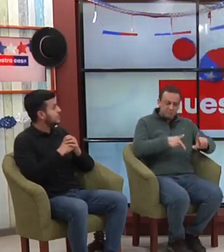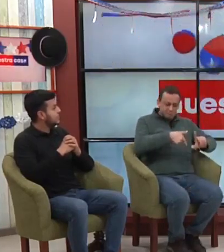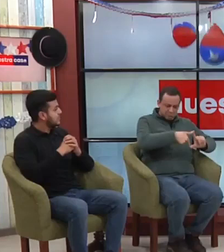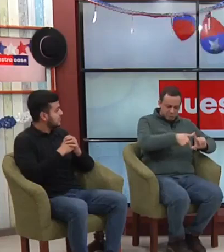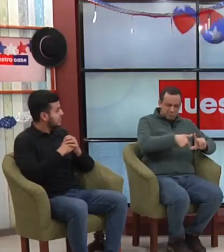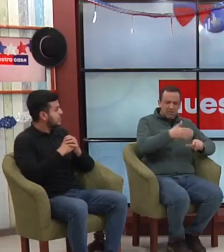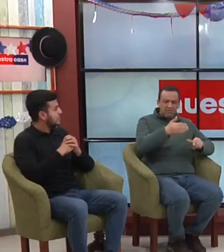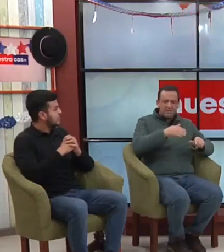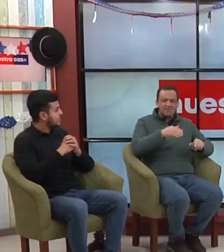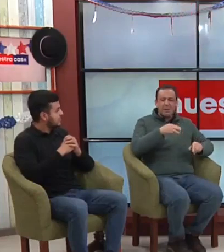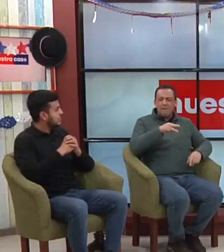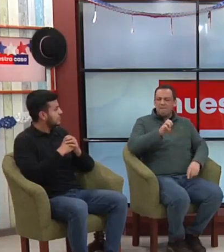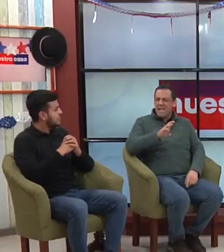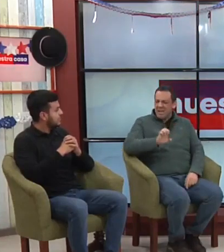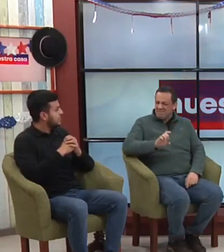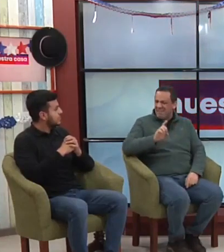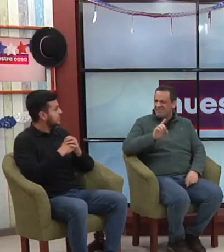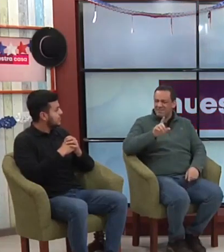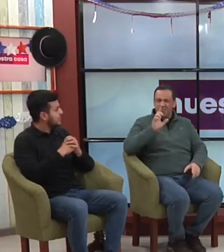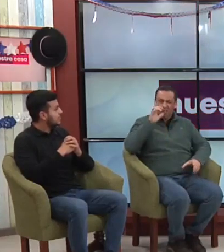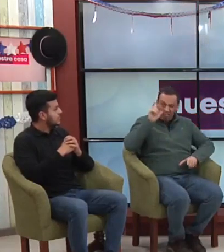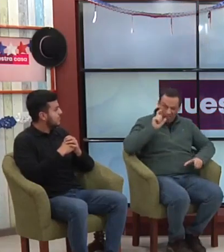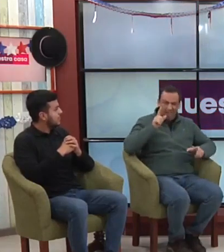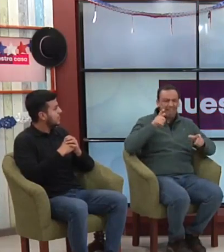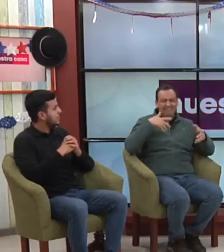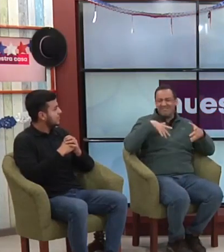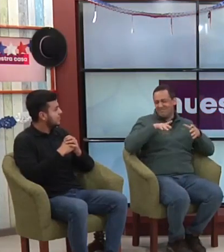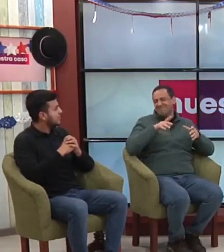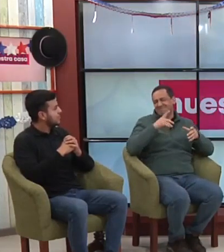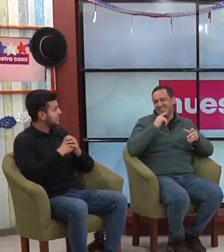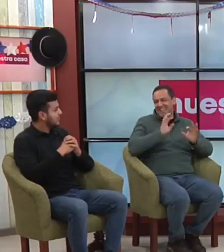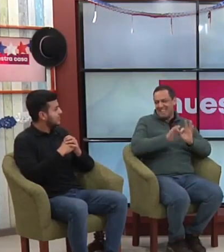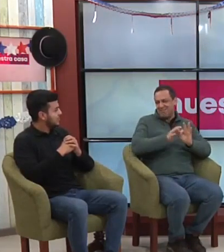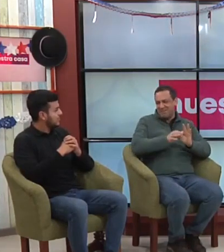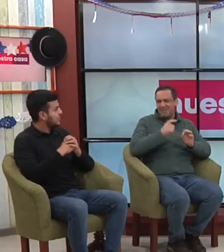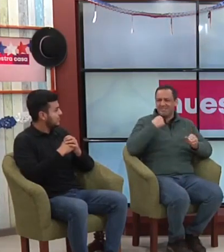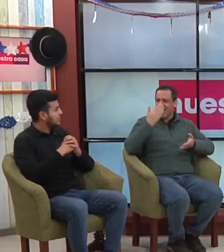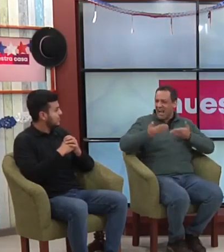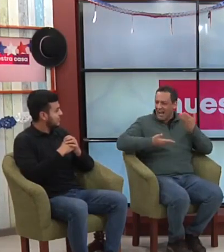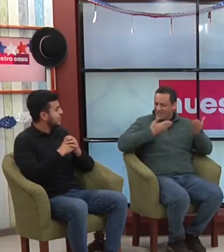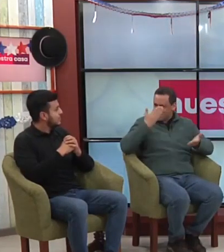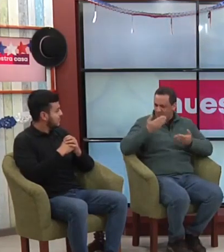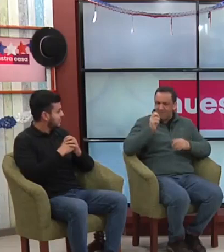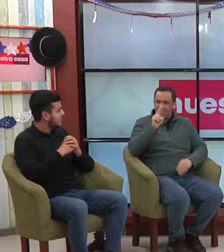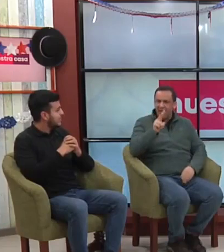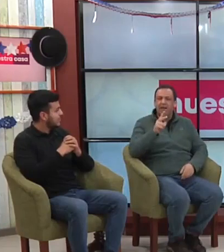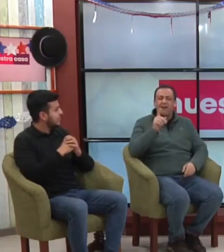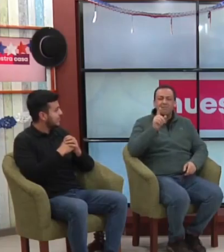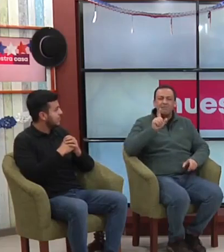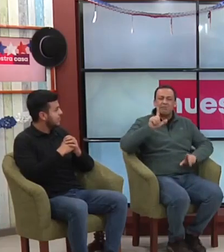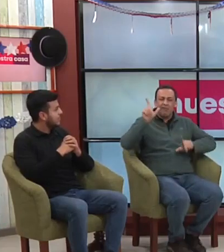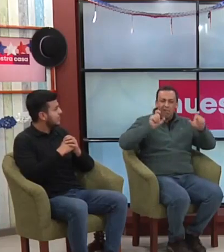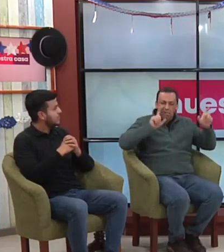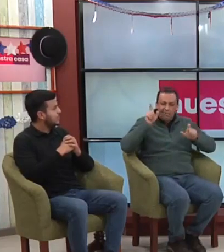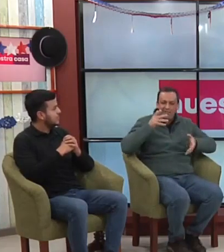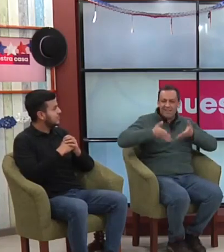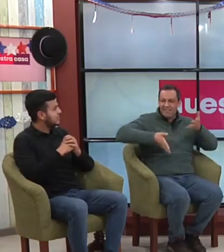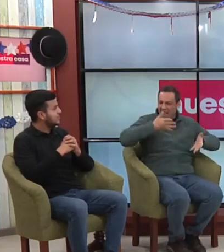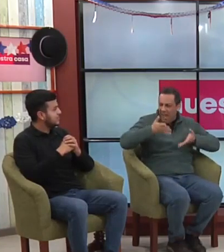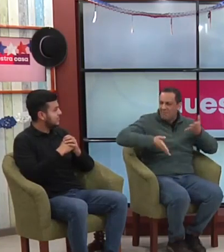varios memes de situaciones, sobre todo interpretaciones de canciones de algunos artistas, en la parada militar también. Pero detrás de todo